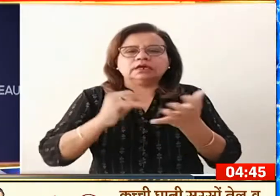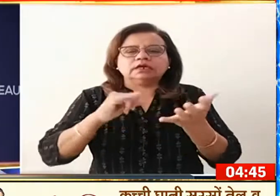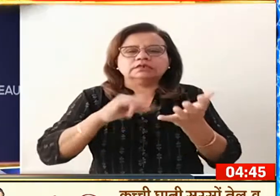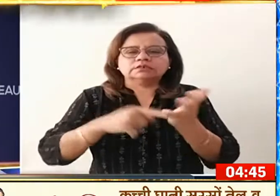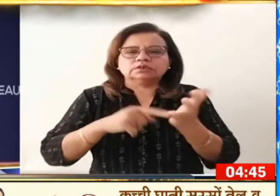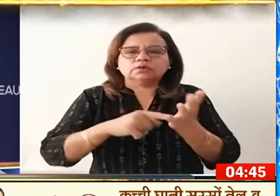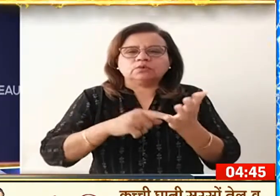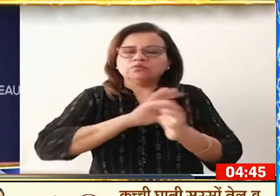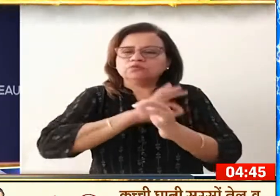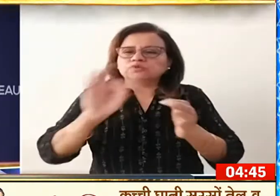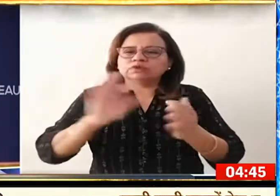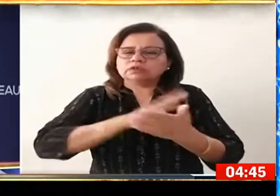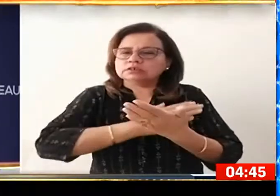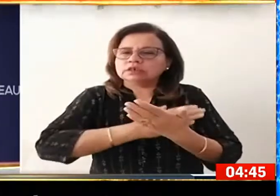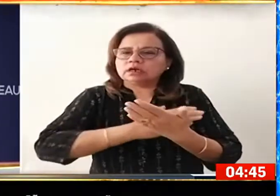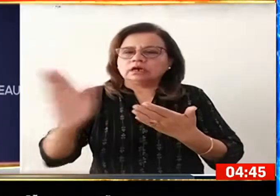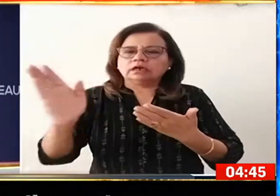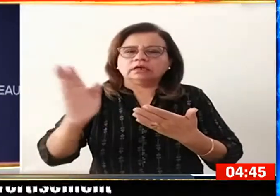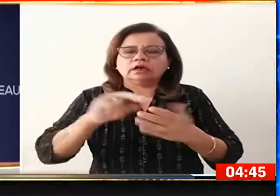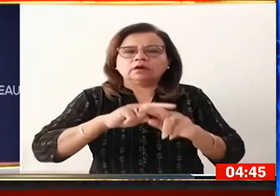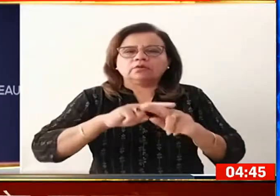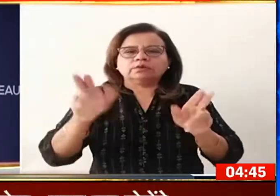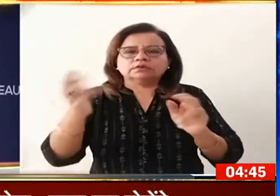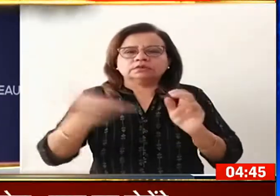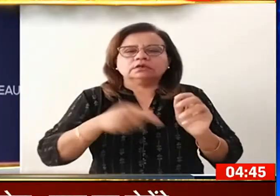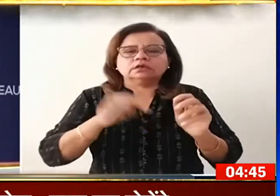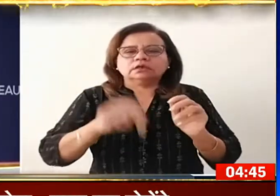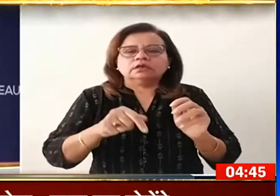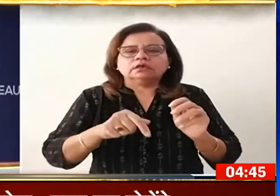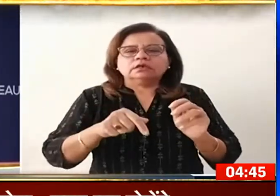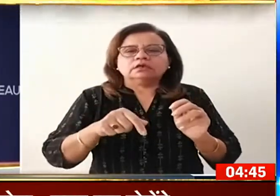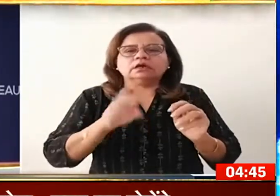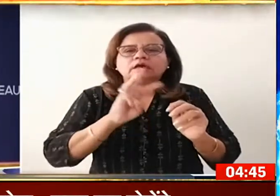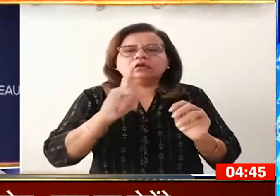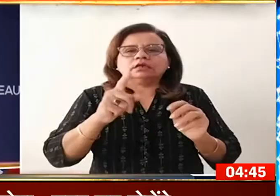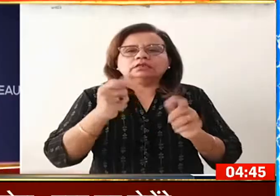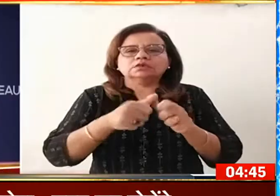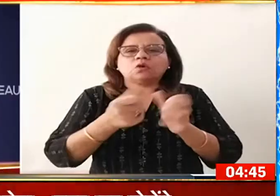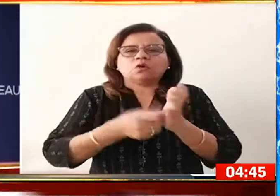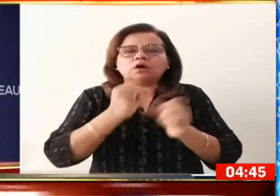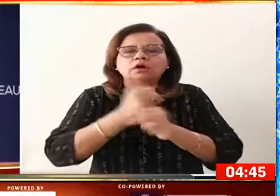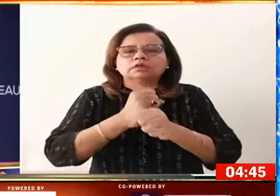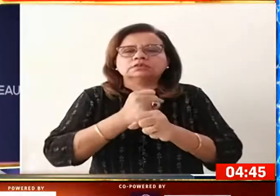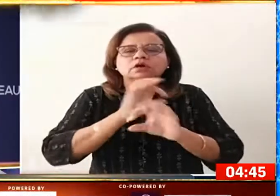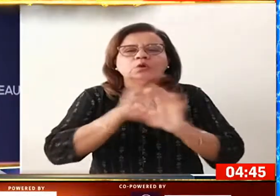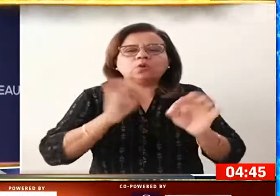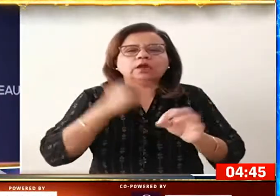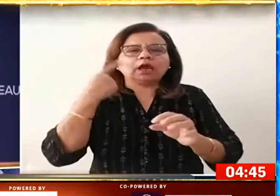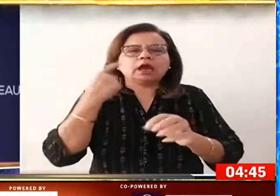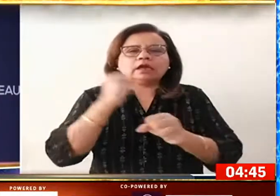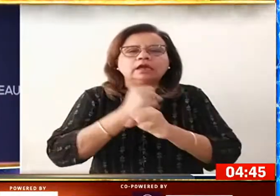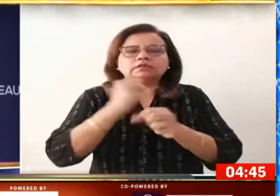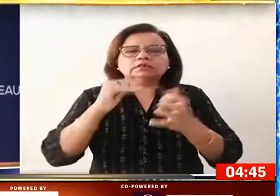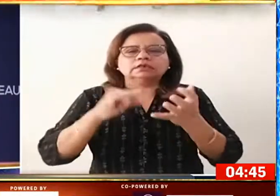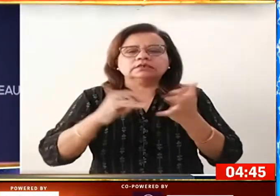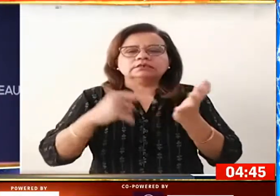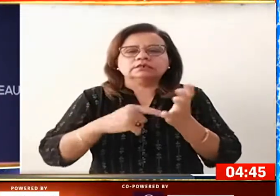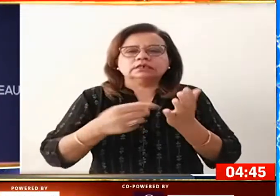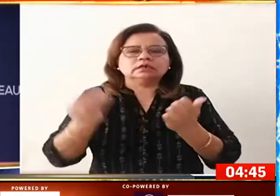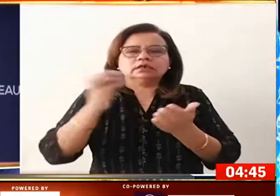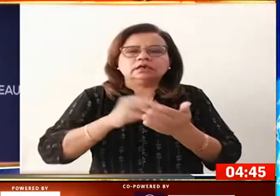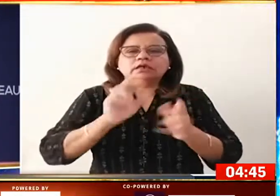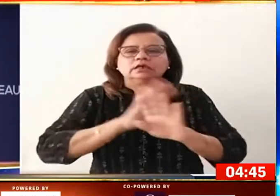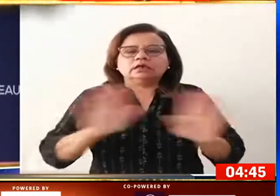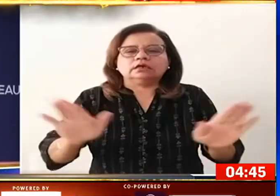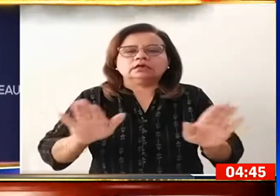फैसला लिया गया है इन उत्पादों पर अब 31 अगस्त तक कोई IGST नहीं लगेगा इसके साथी ब्लेक